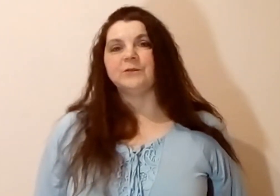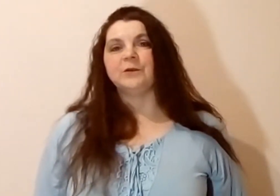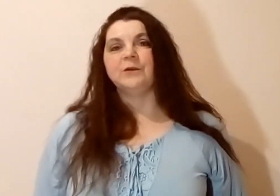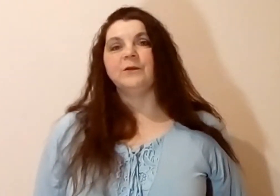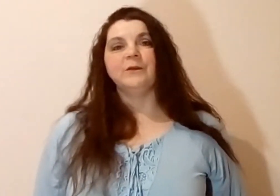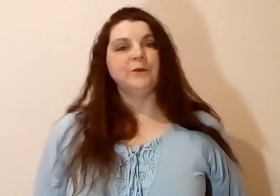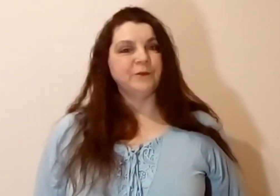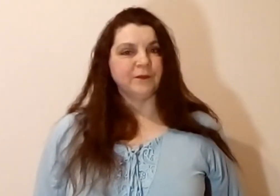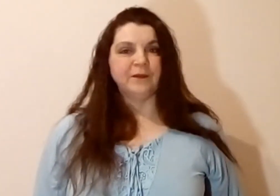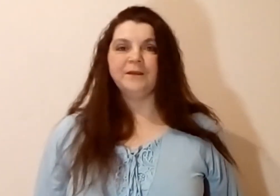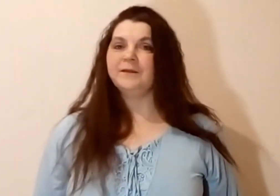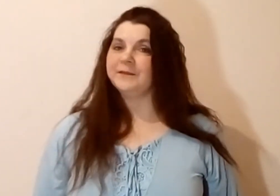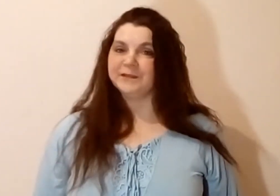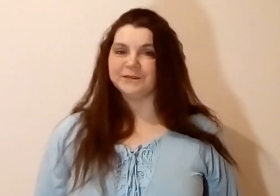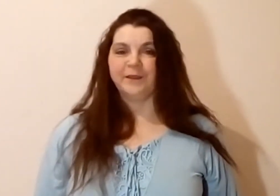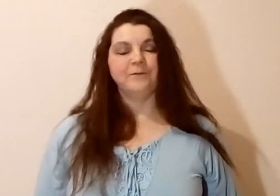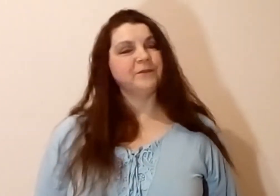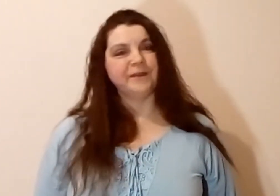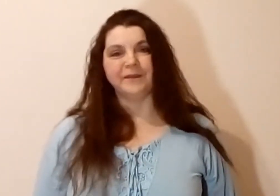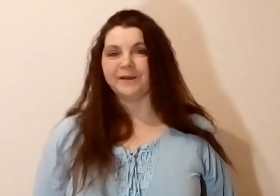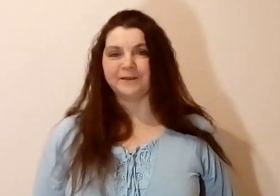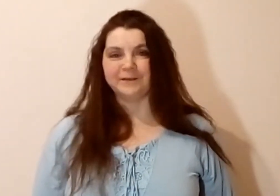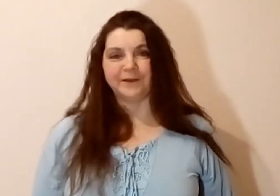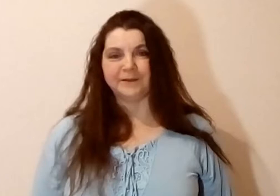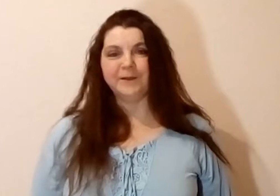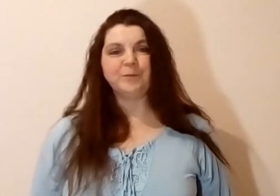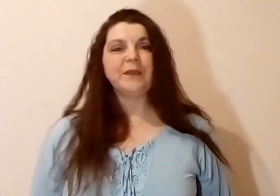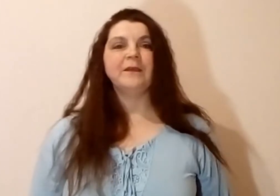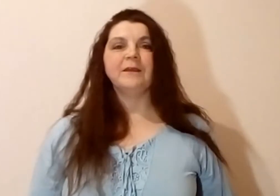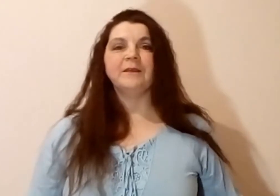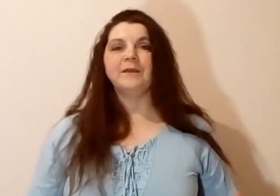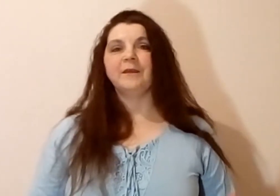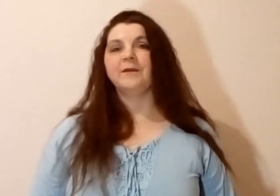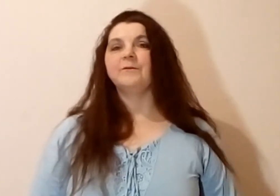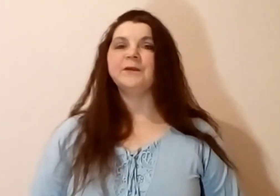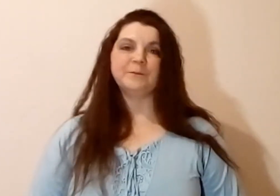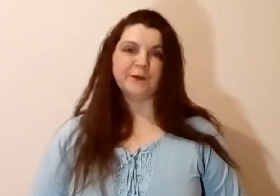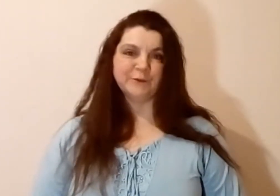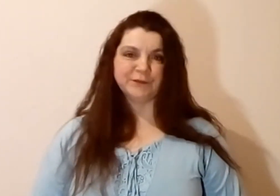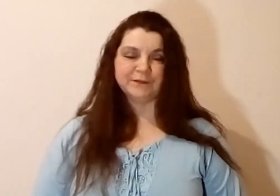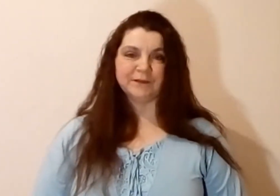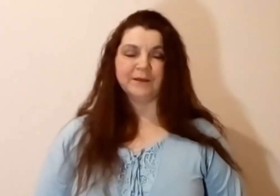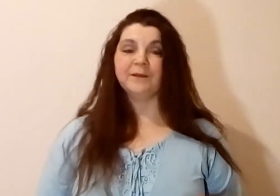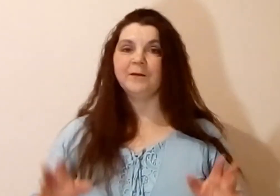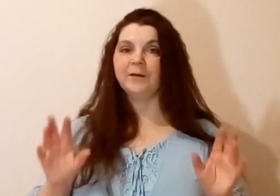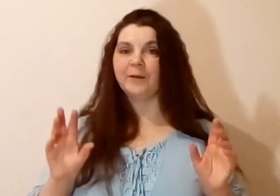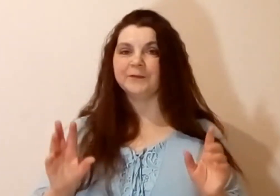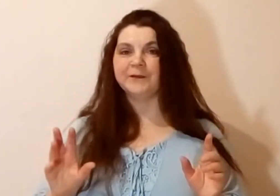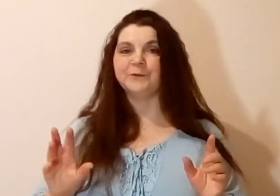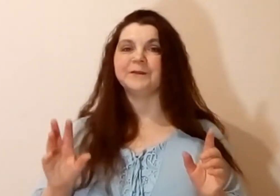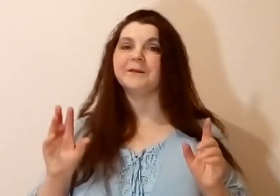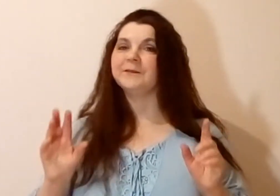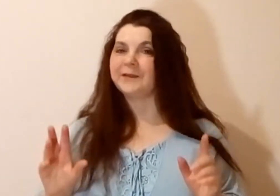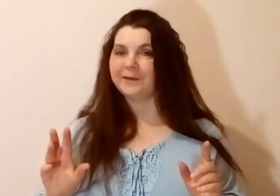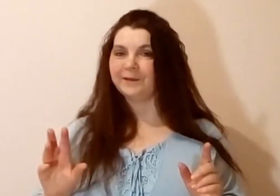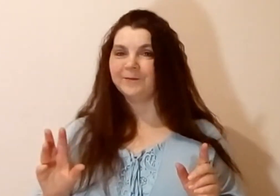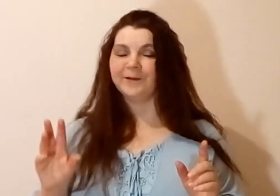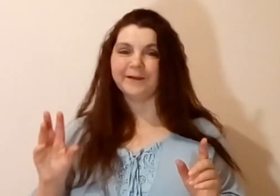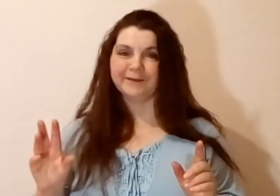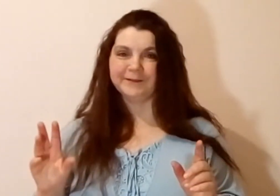люди наши все неординарные, и вы получите абсолютно три разных